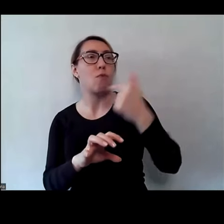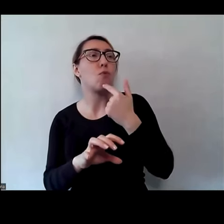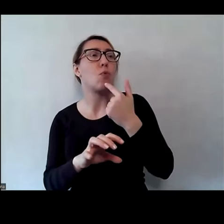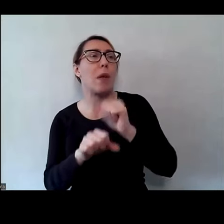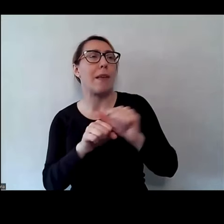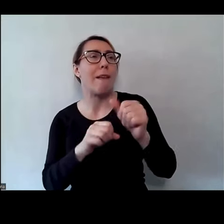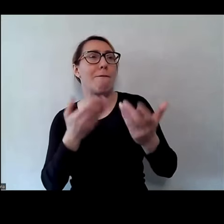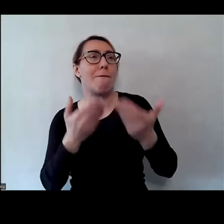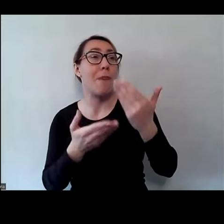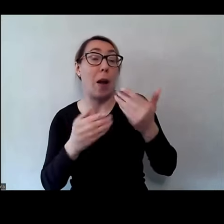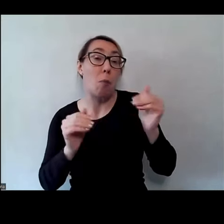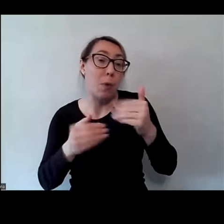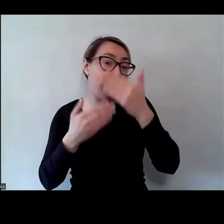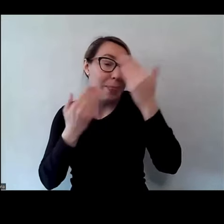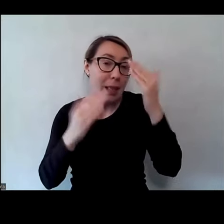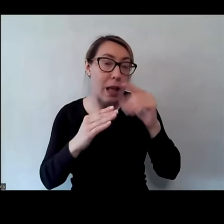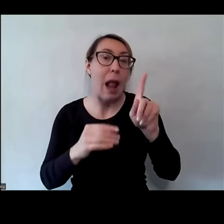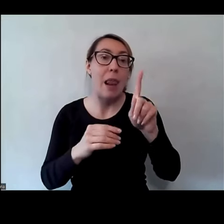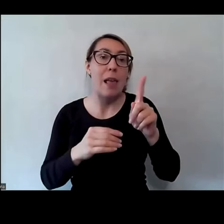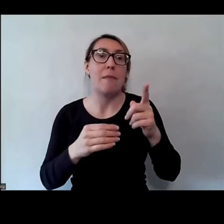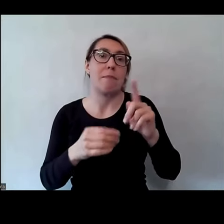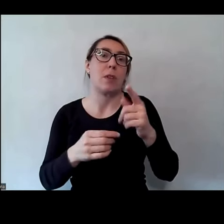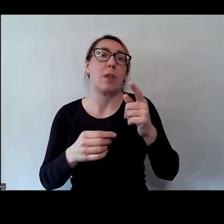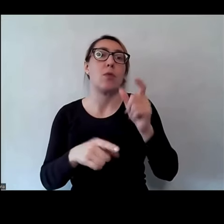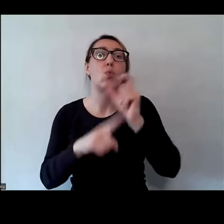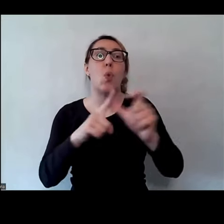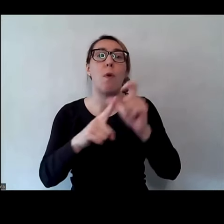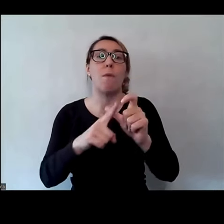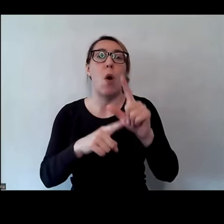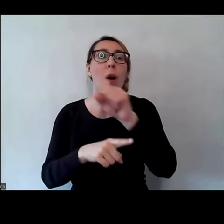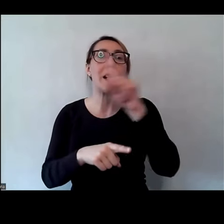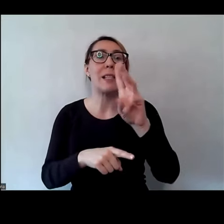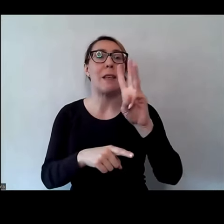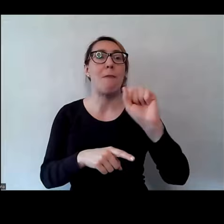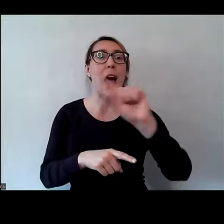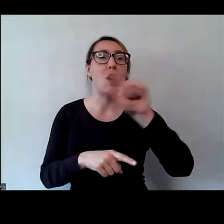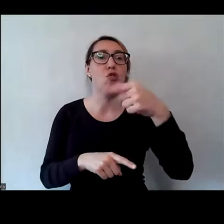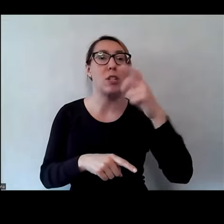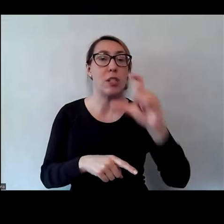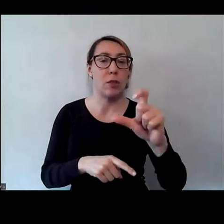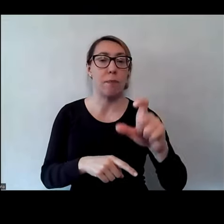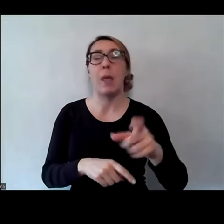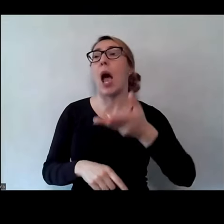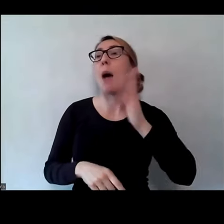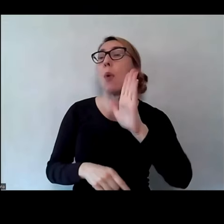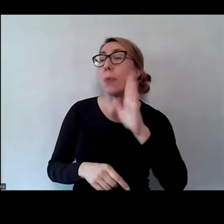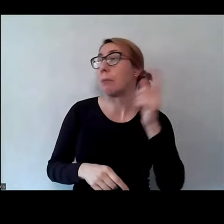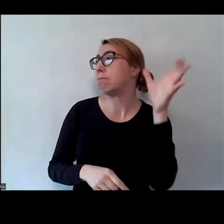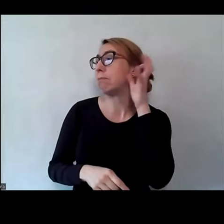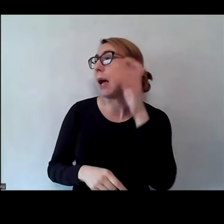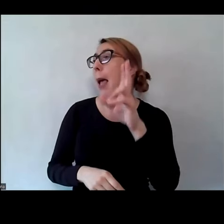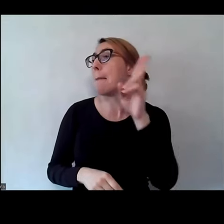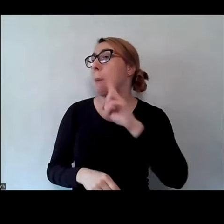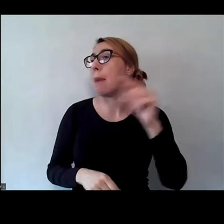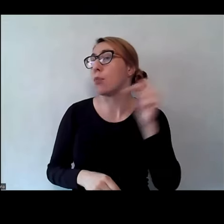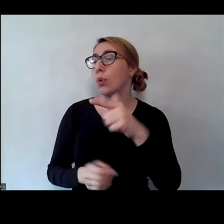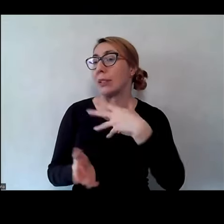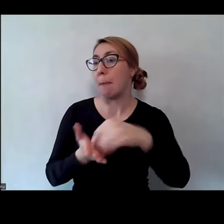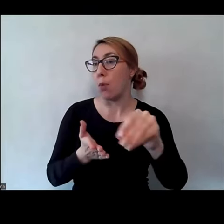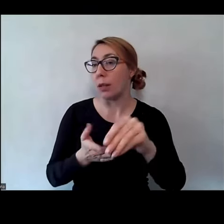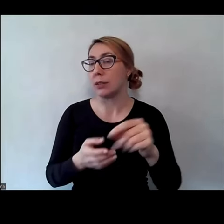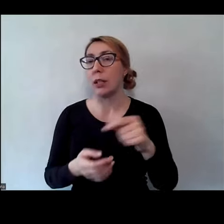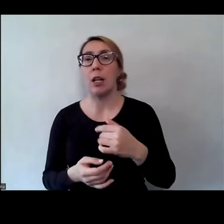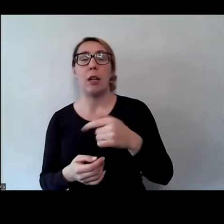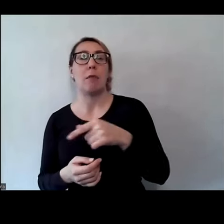waga, ale usłyszało czasownik zważyć. Potem usłyszało, potem mamusia musi zapłacić. Kiedy pani powiedziała 16,80,